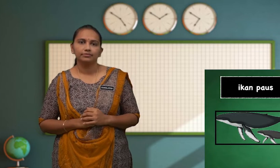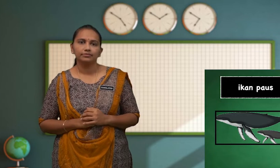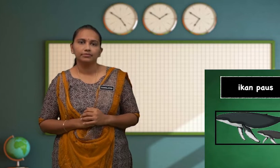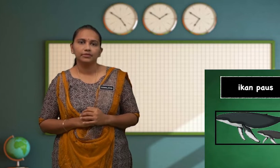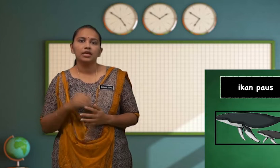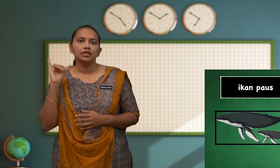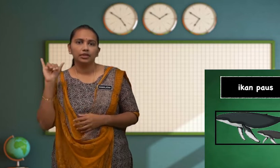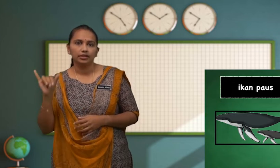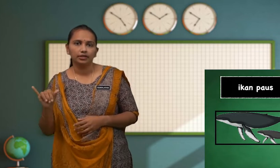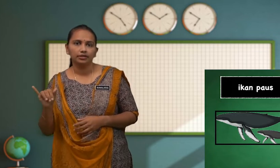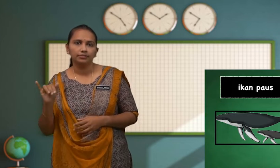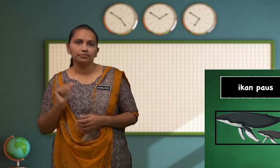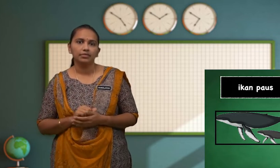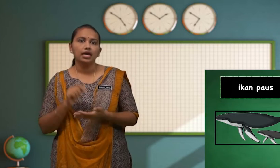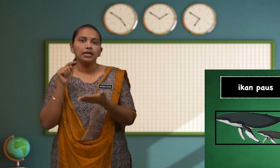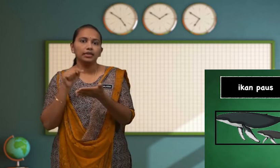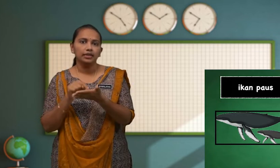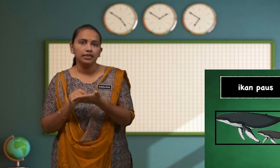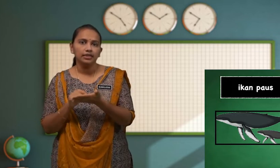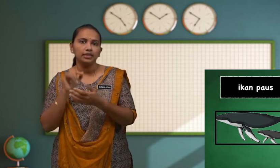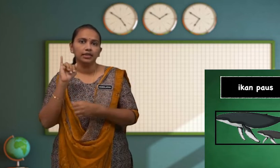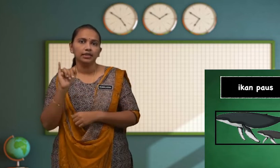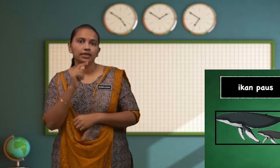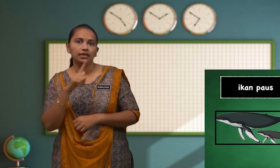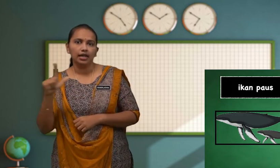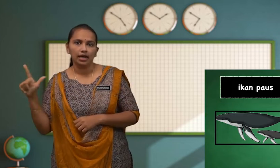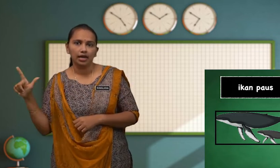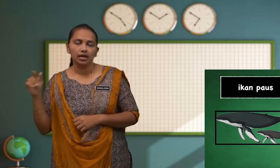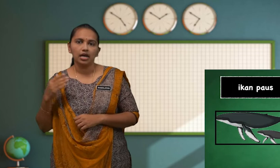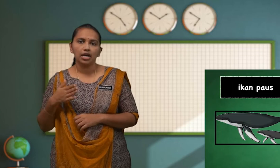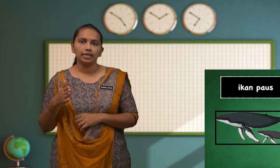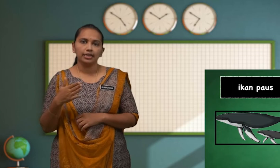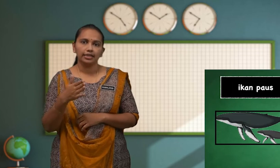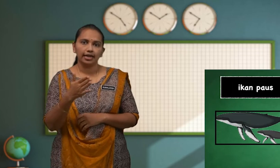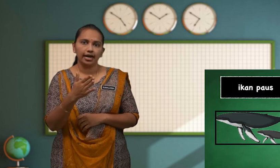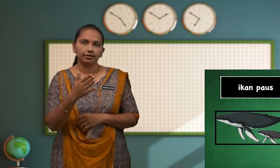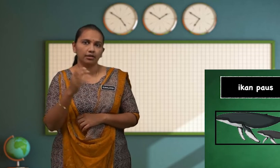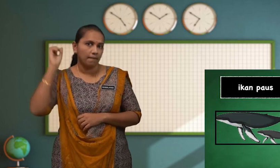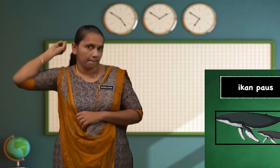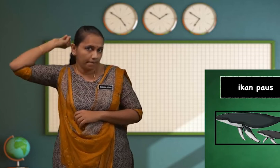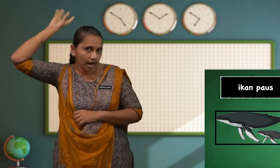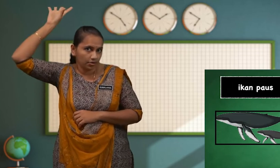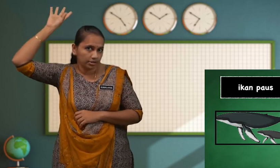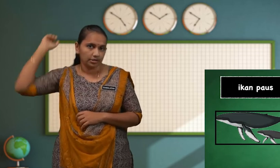Ya Ini Ialah Ikan Paus